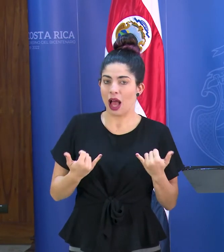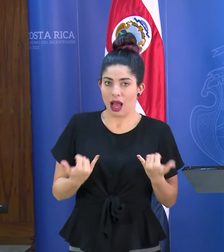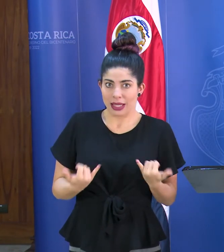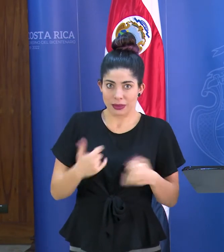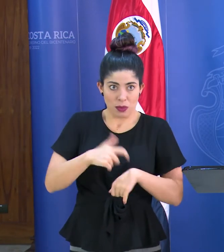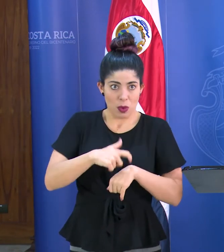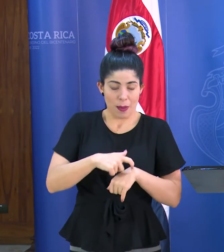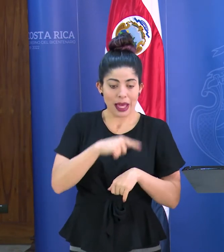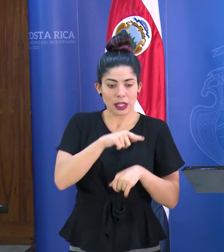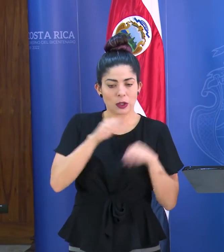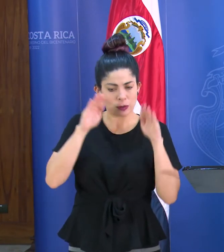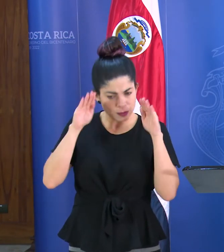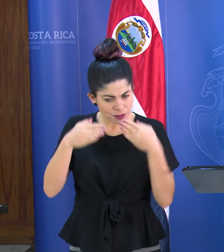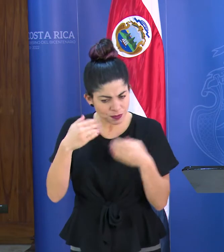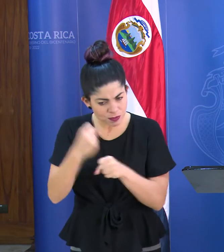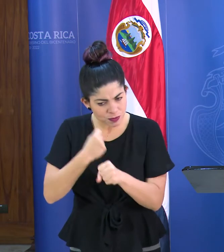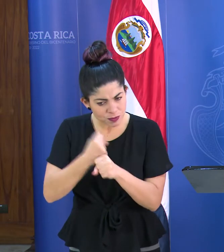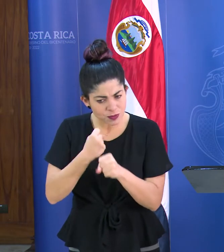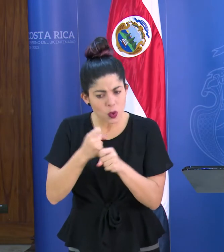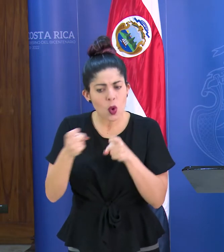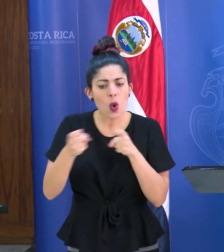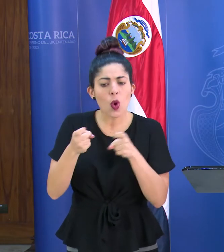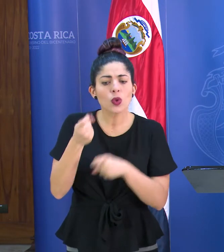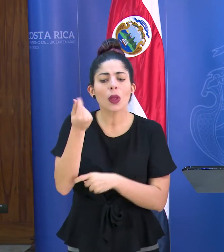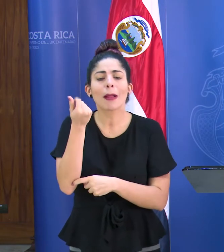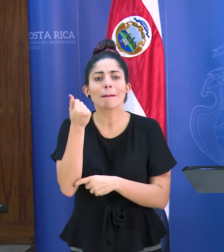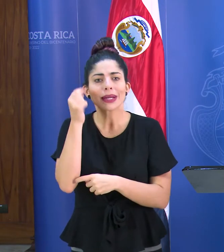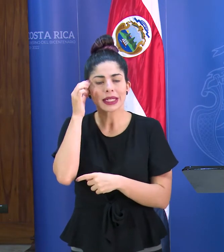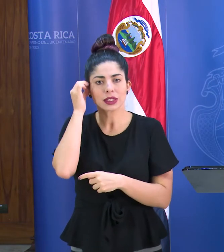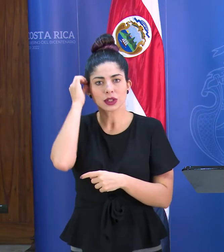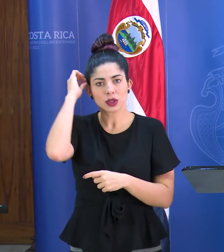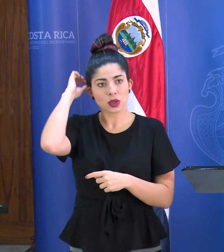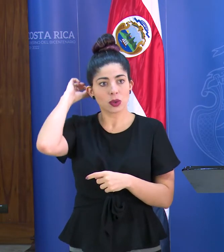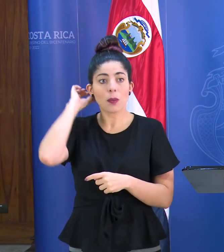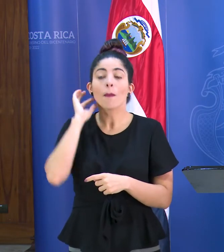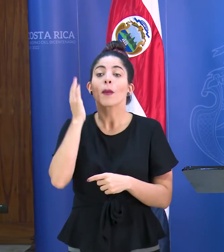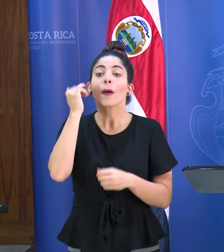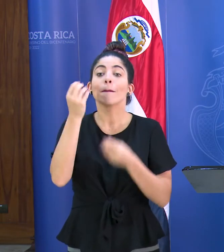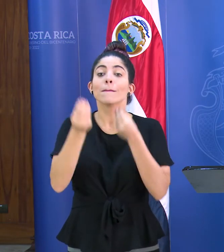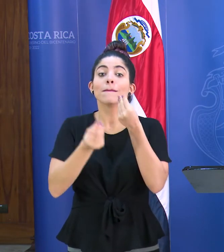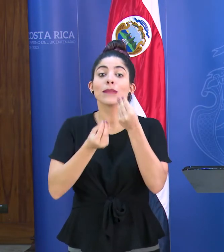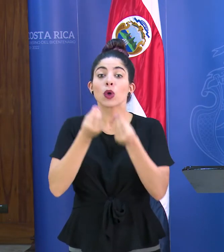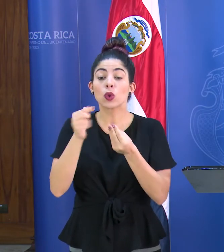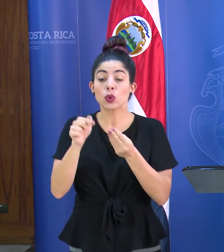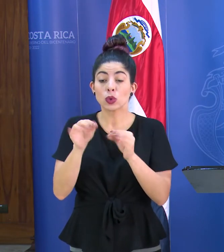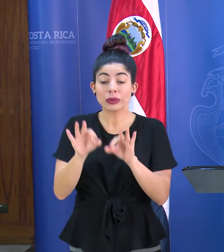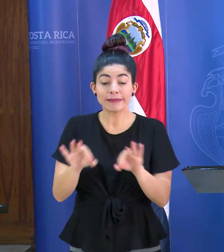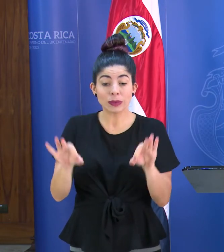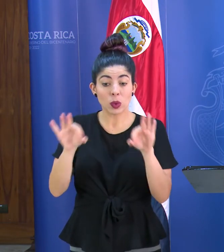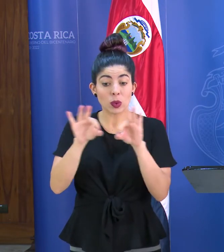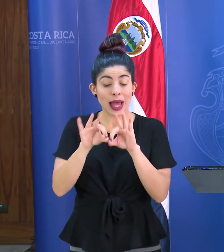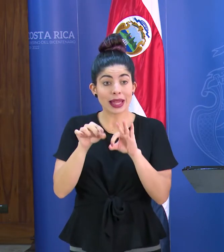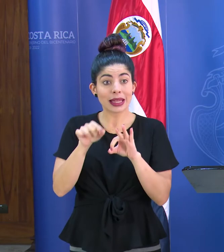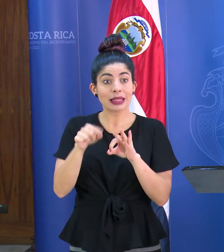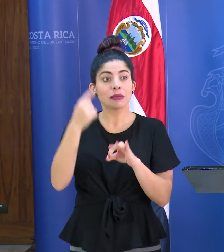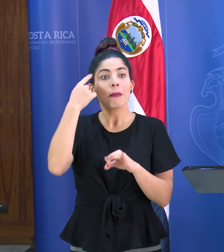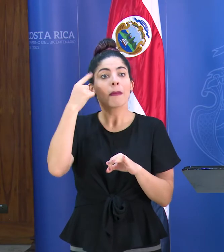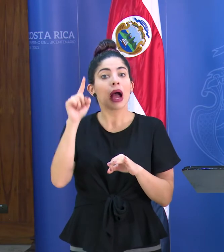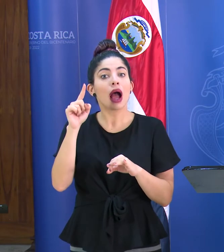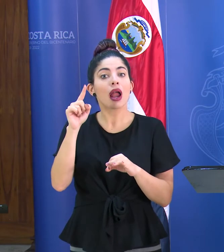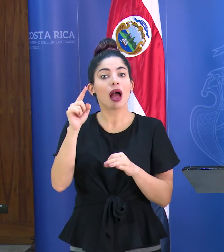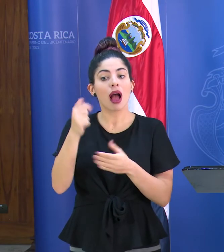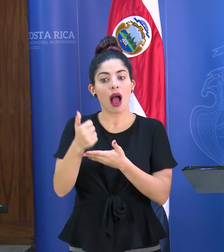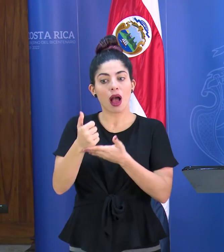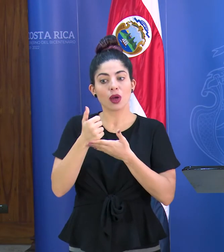mismo en esa tarea controlando precios de productos que son fundamentales para, digamos, la